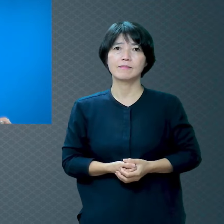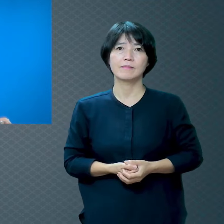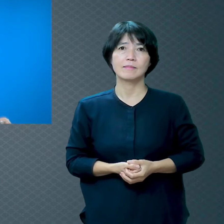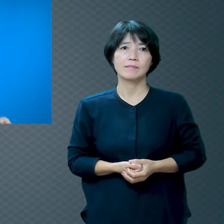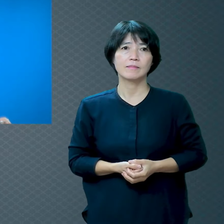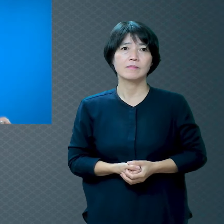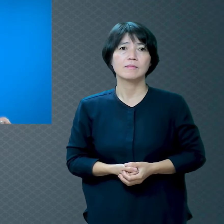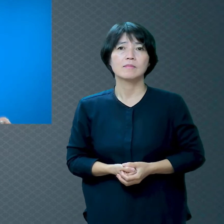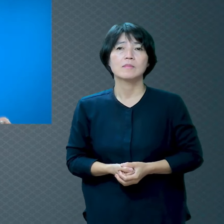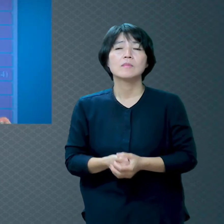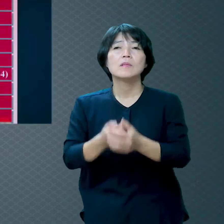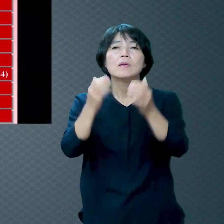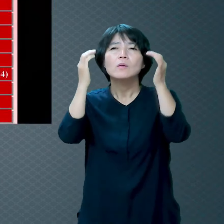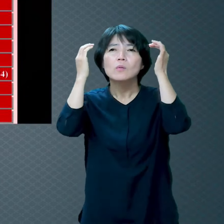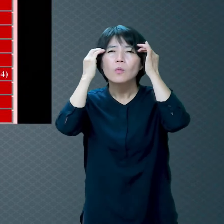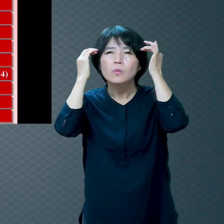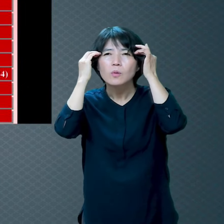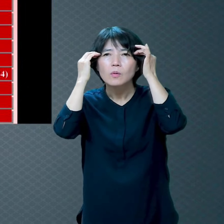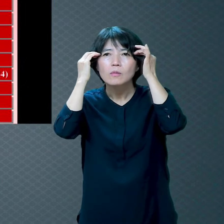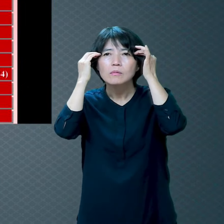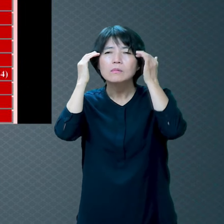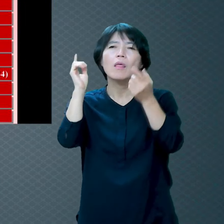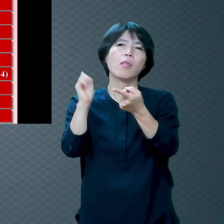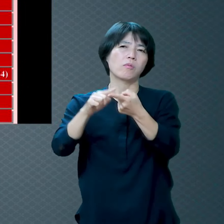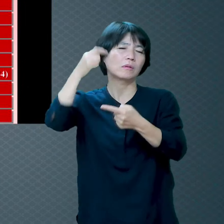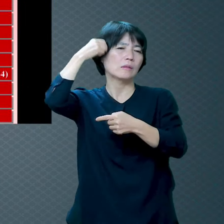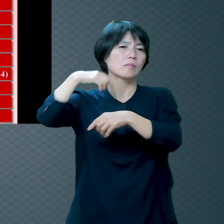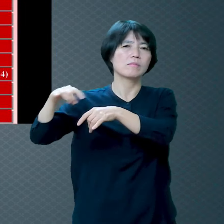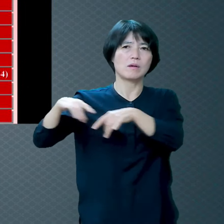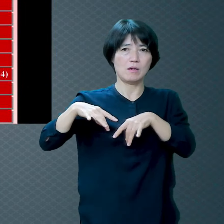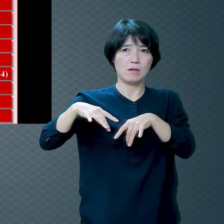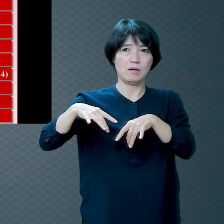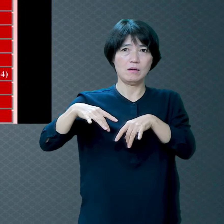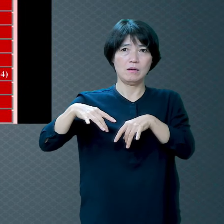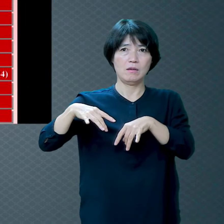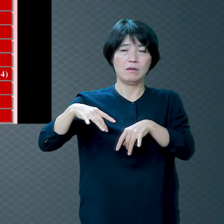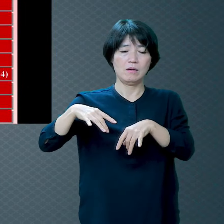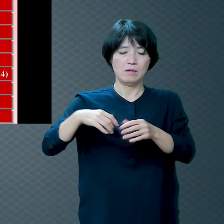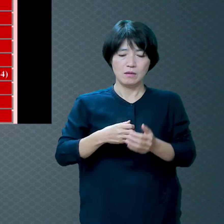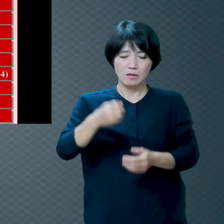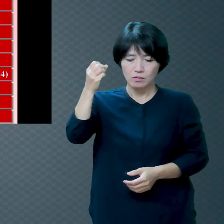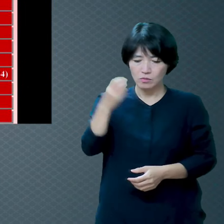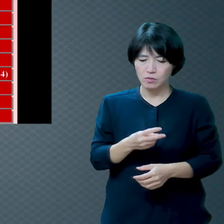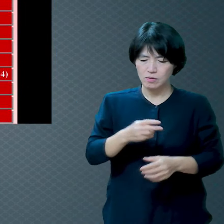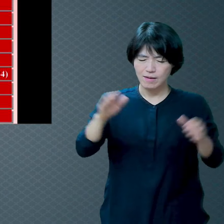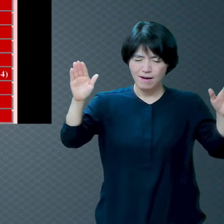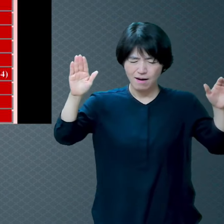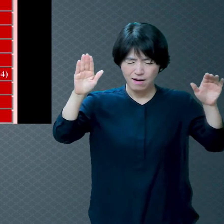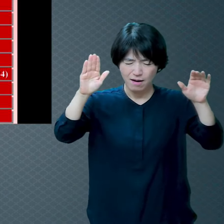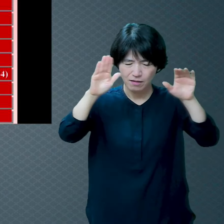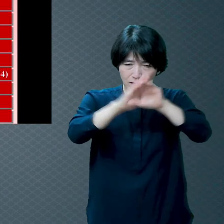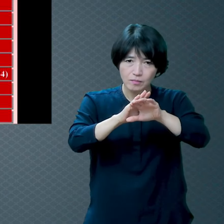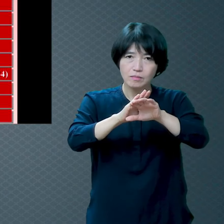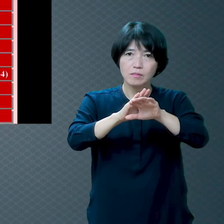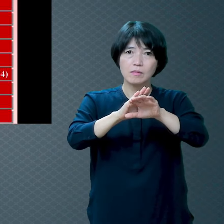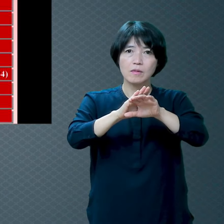고통의 의식이 영원히 남아있는 곳 그리고 캄캄하고 어두운 곳